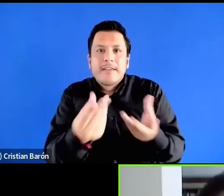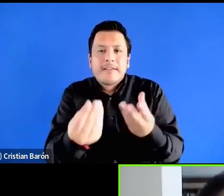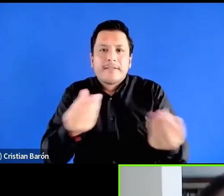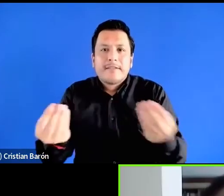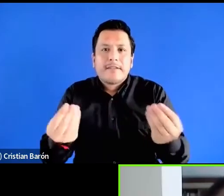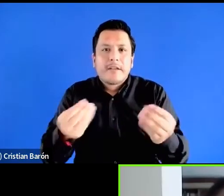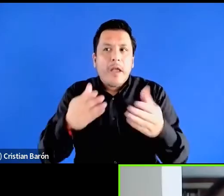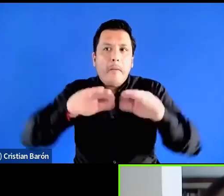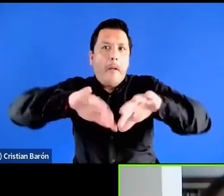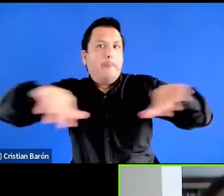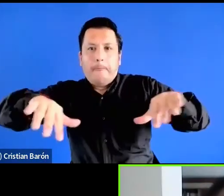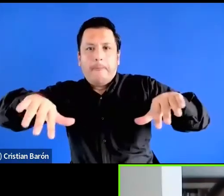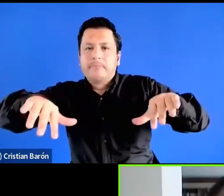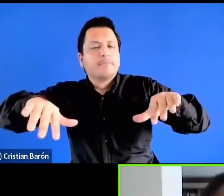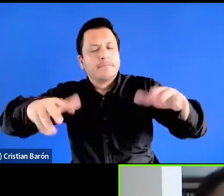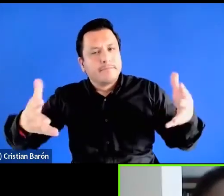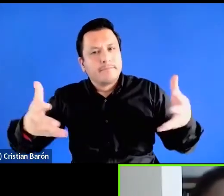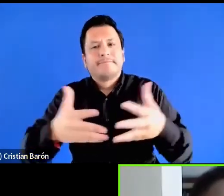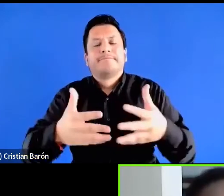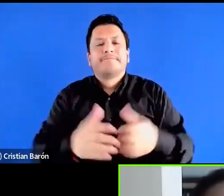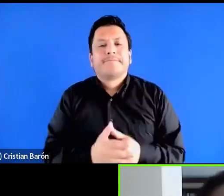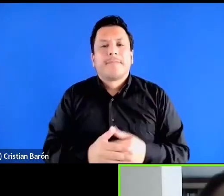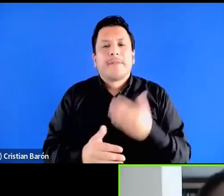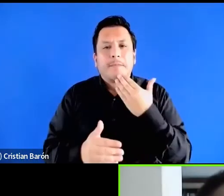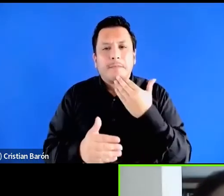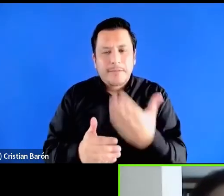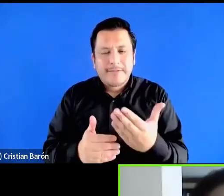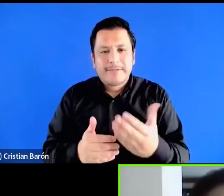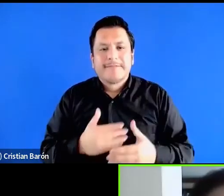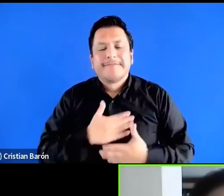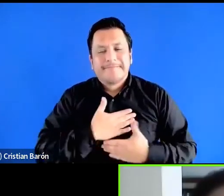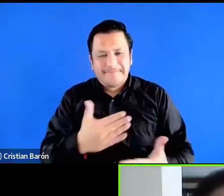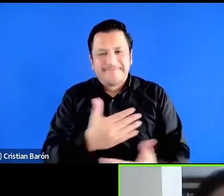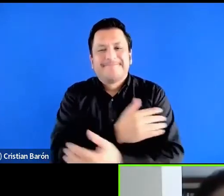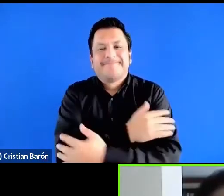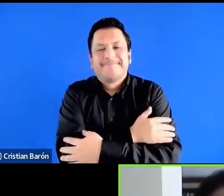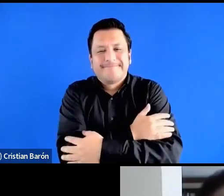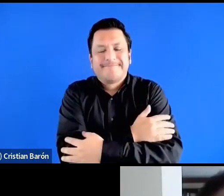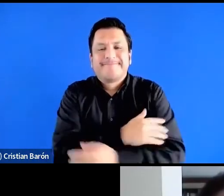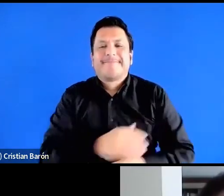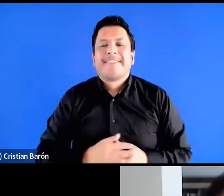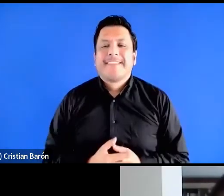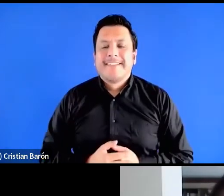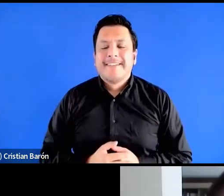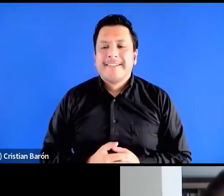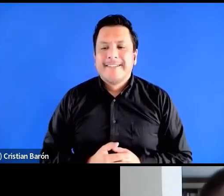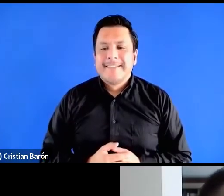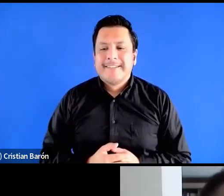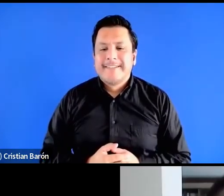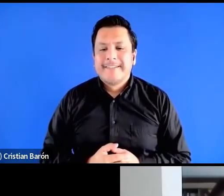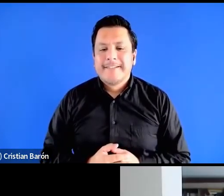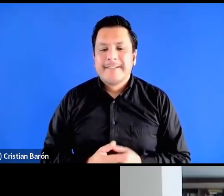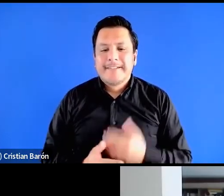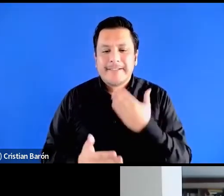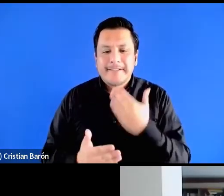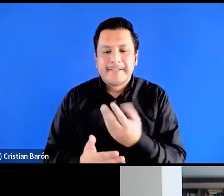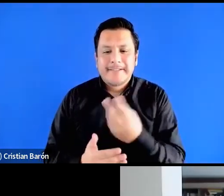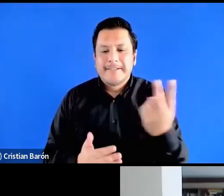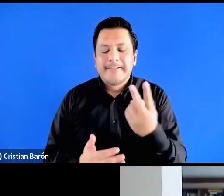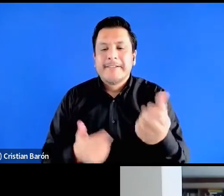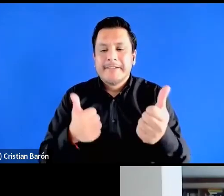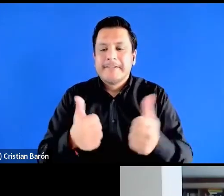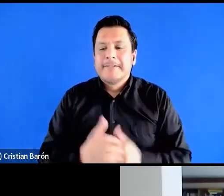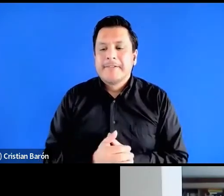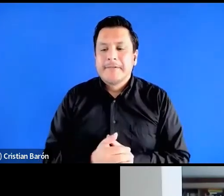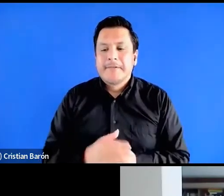separar. Entonces, muchas gracias a ustedes, un abrazo. Gracias, muchas gracias a ella y a él por